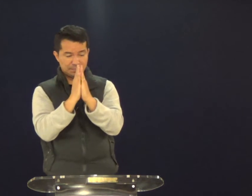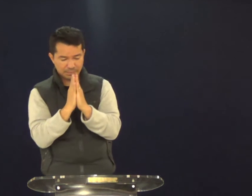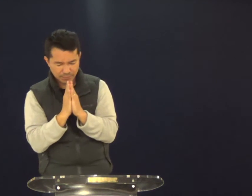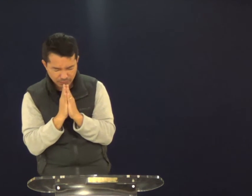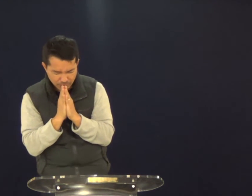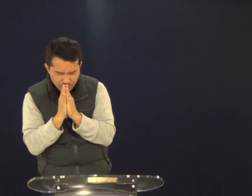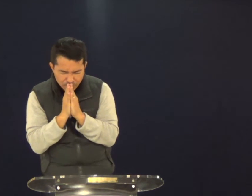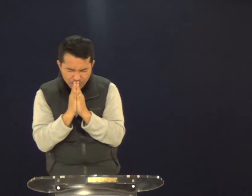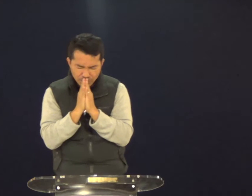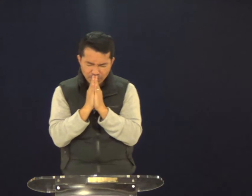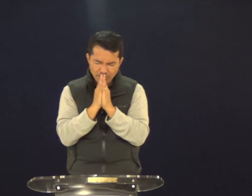Vamos orar?